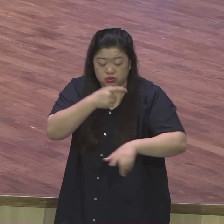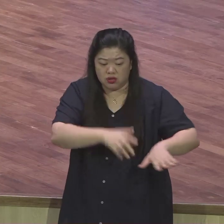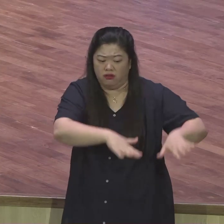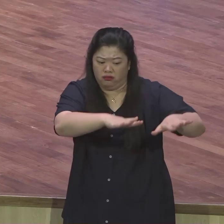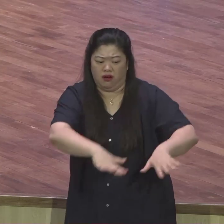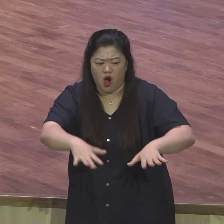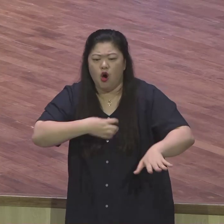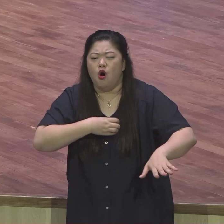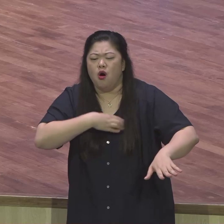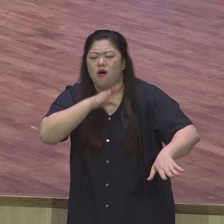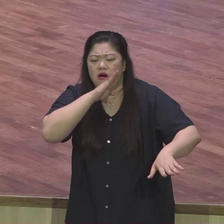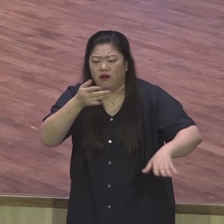이게 대포요.